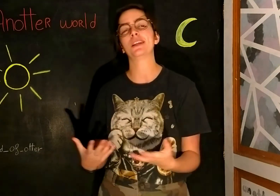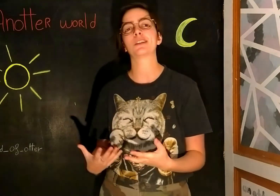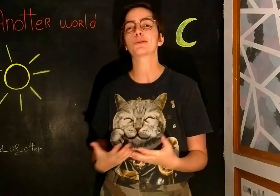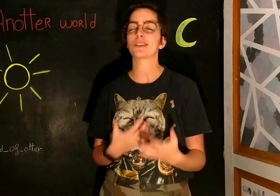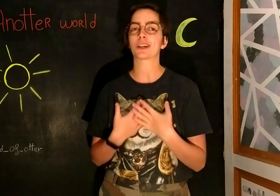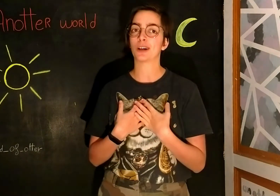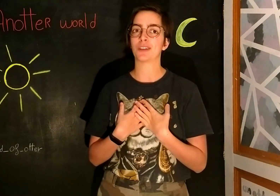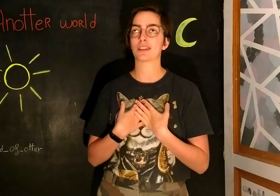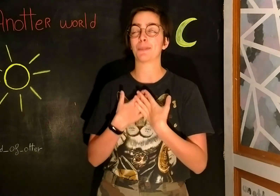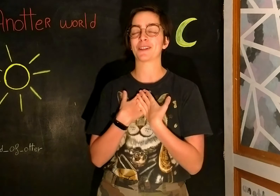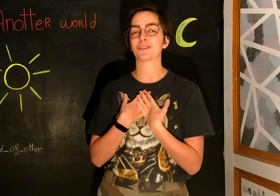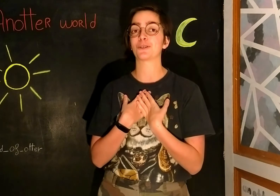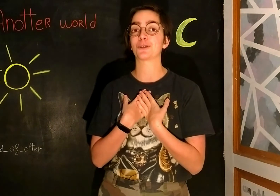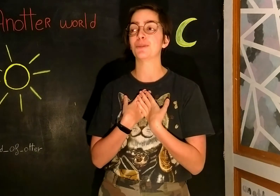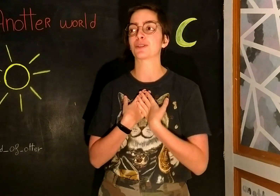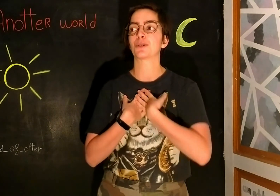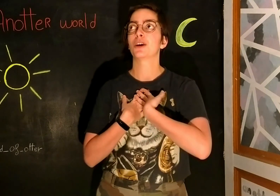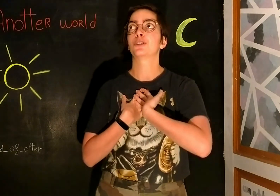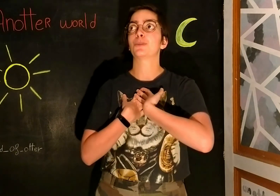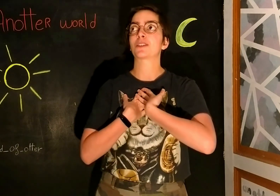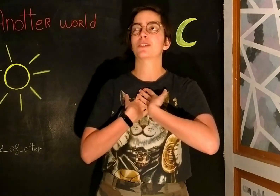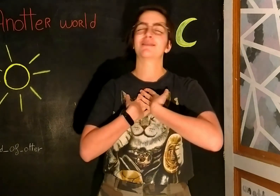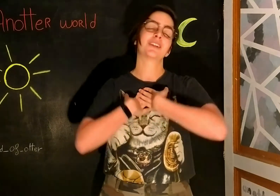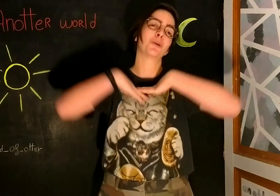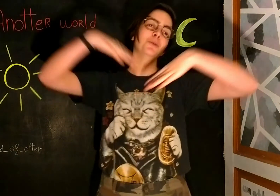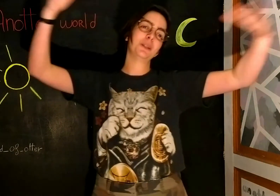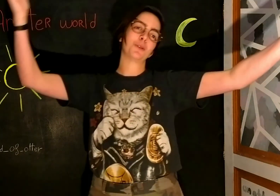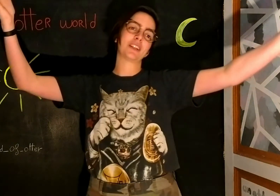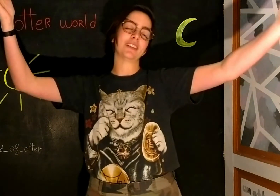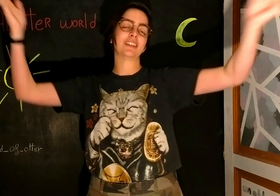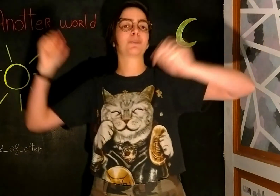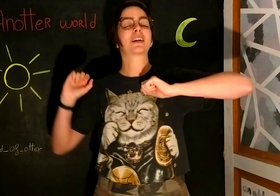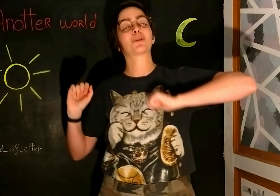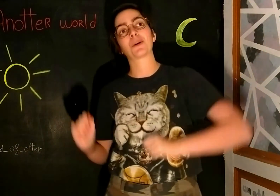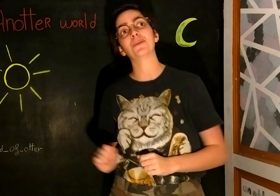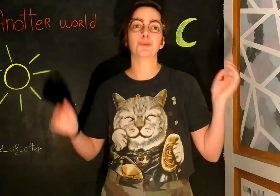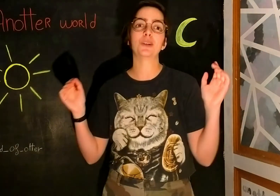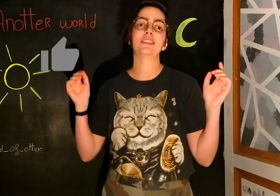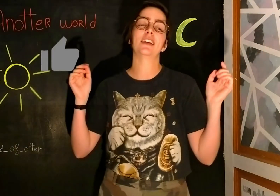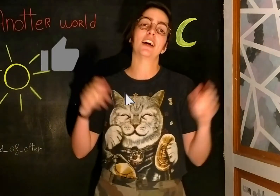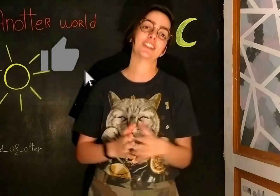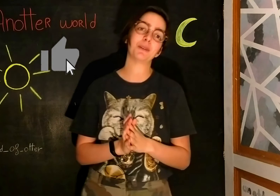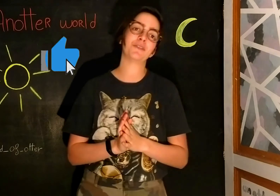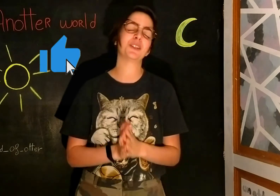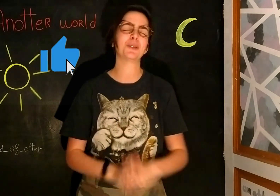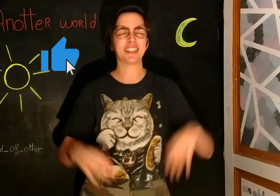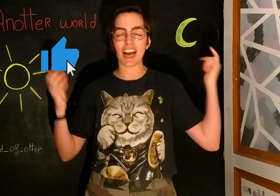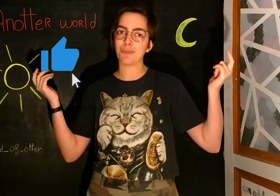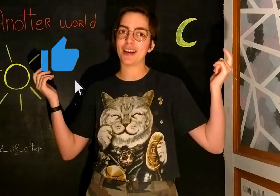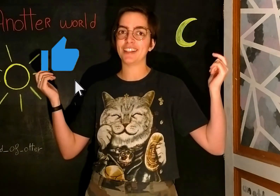mais tout en accord avec la personne que je suis parce que je suis une personne aux multiples facettes et j'espère qu te plairont. Tu peux laisser un j'aime à la vidéo si t'es hypé à